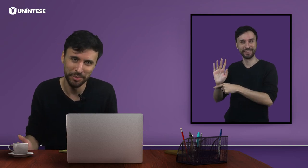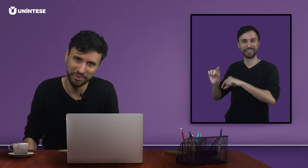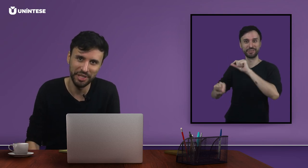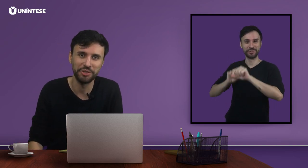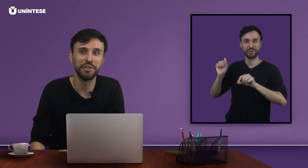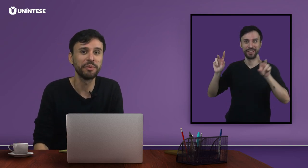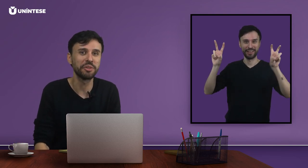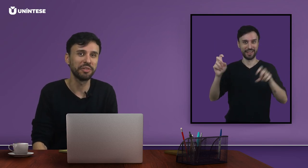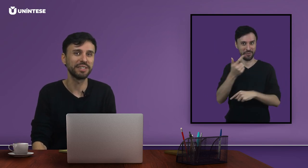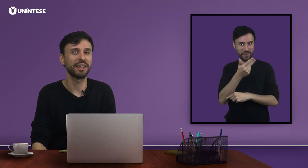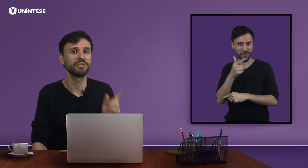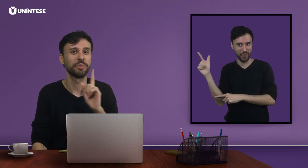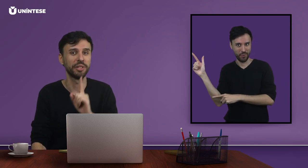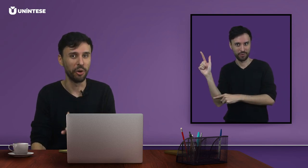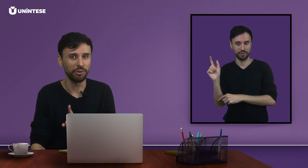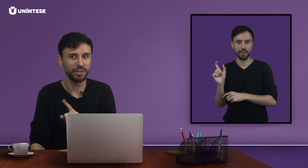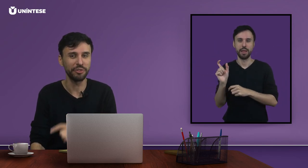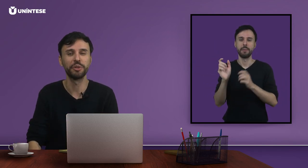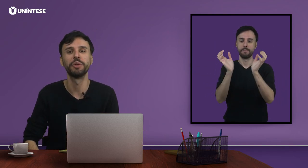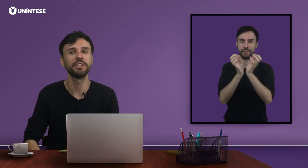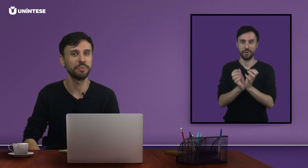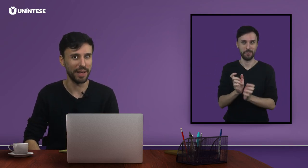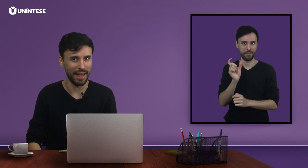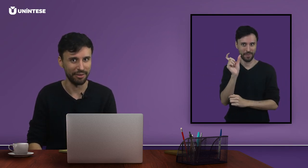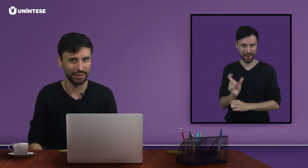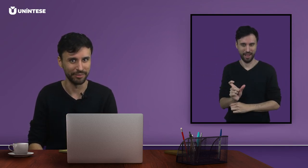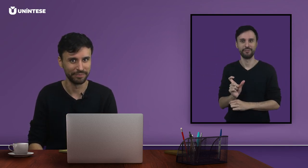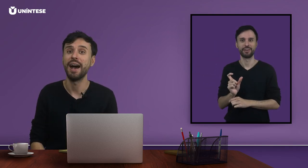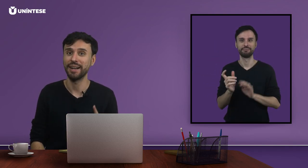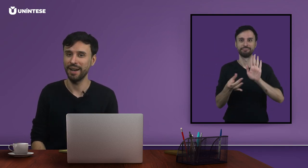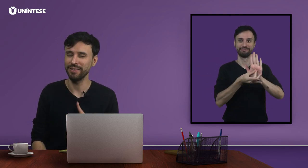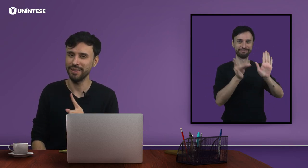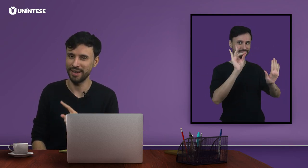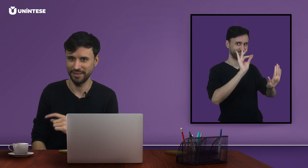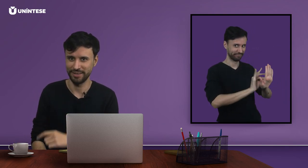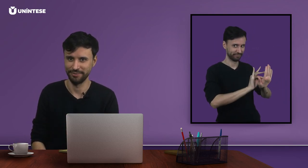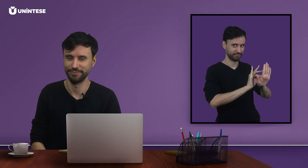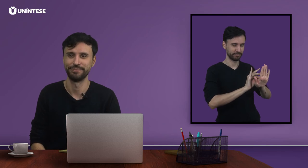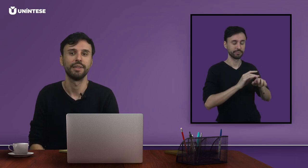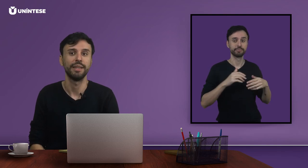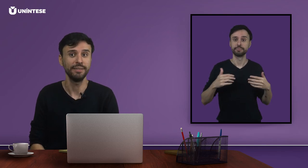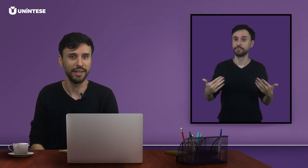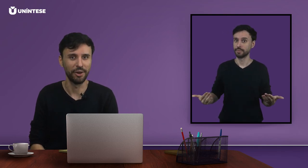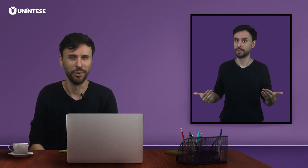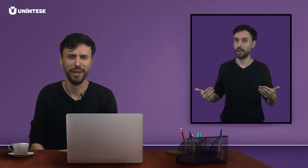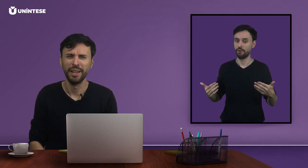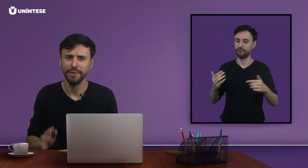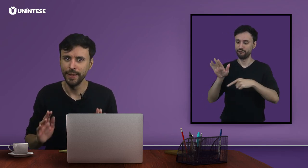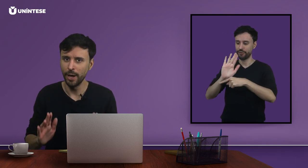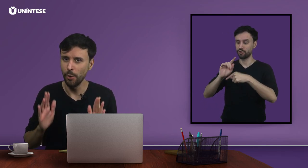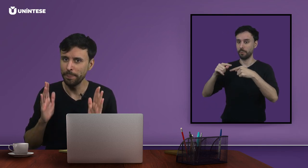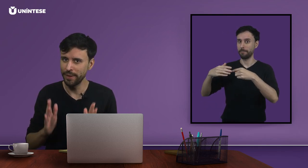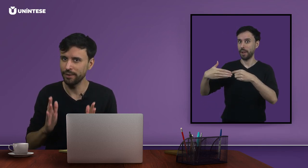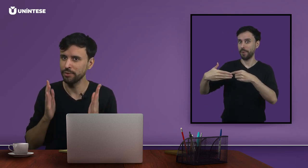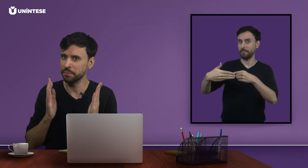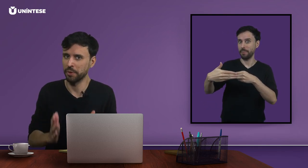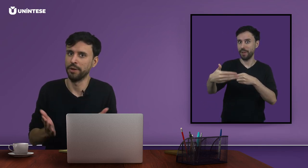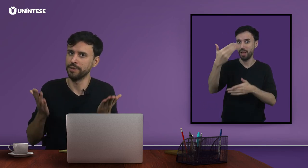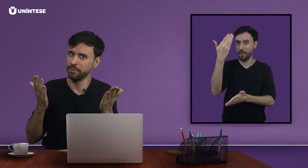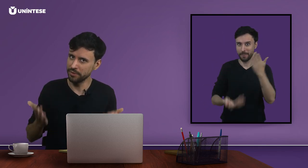vídeo, vamos conversar sobre outra figura de palavra, a catacrese. Então, não perca os próximos